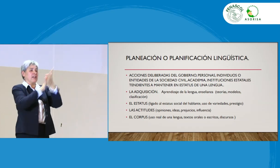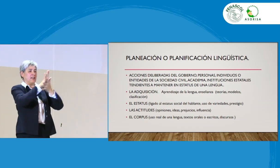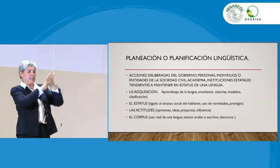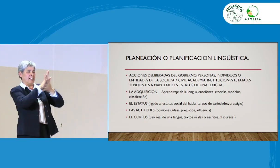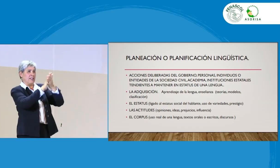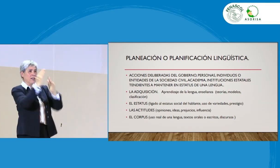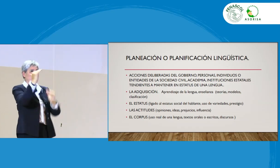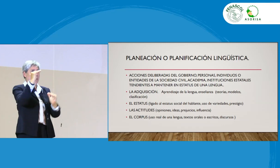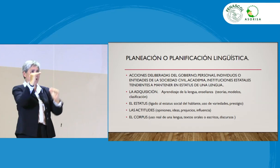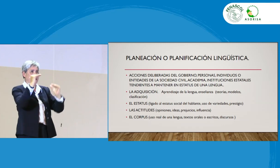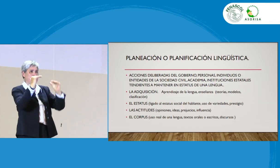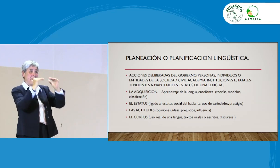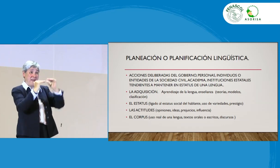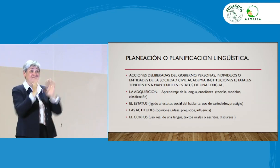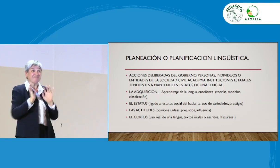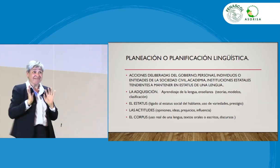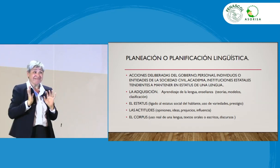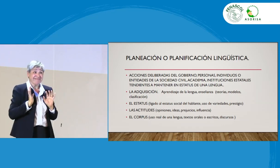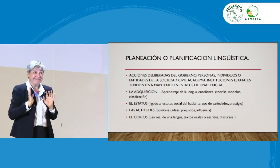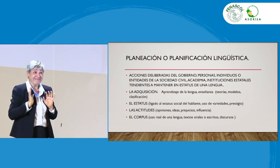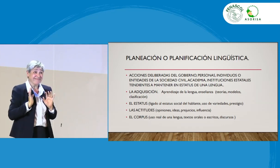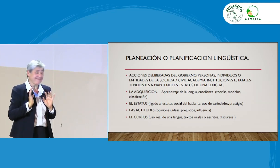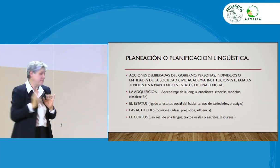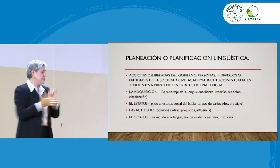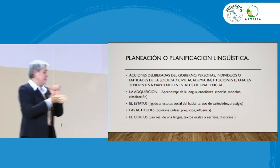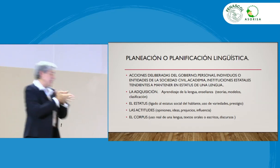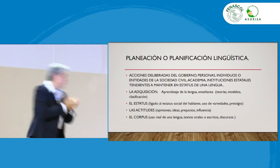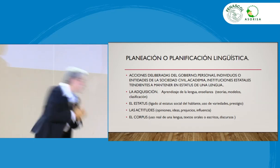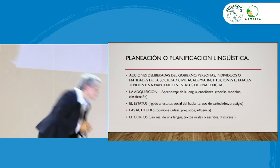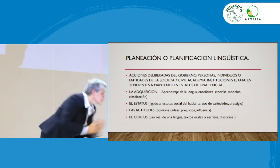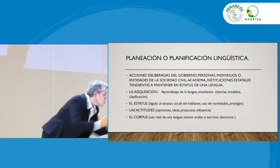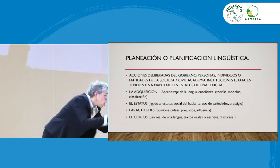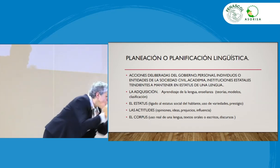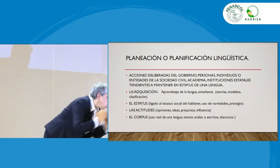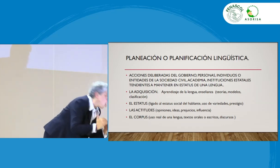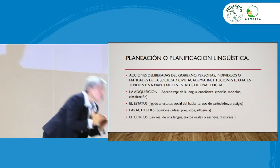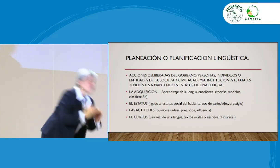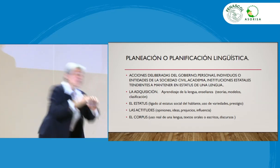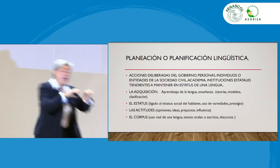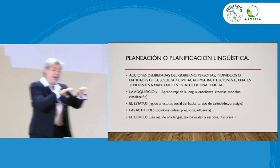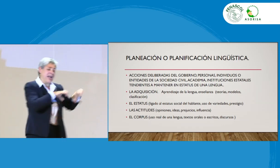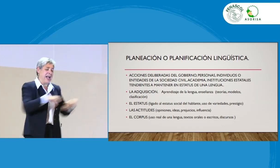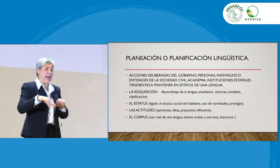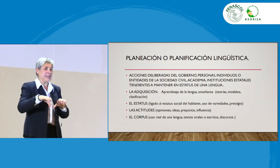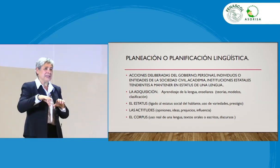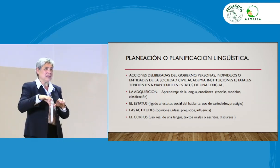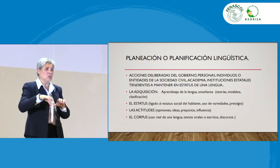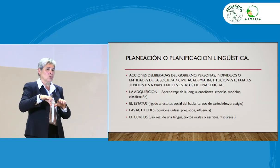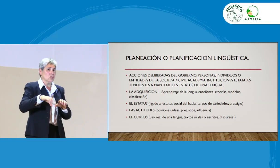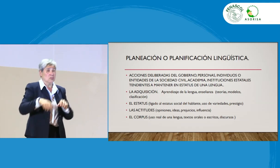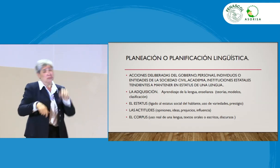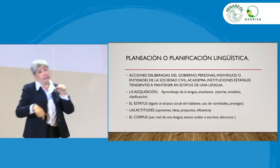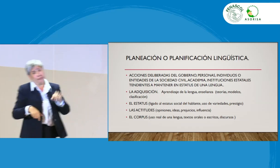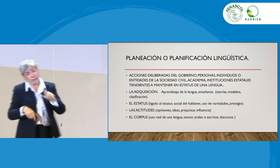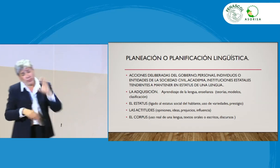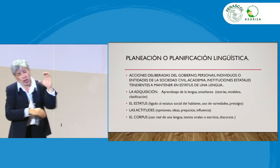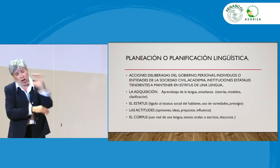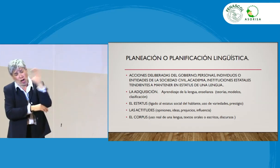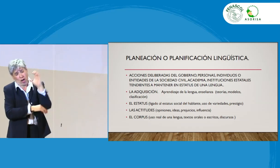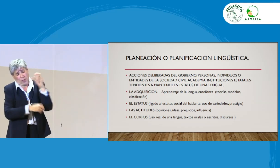de señas. Es cierto. Otro aspecto es la actitud. Bueno, en Colombia, ¿qué es lo que